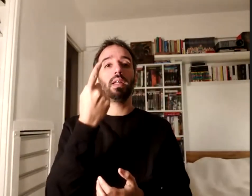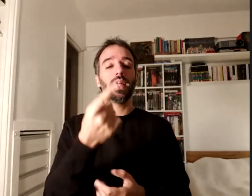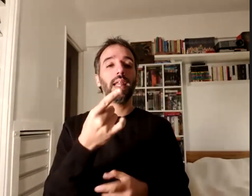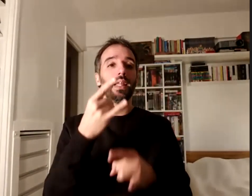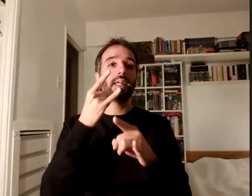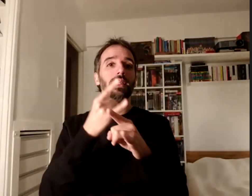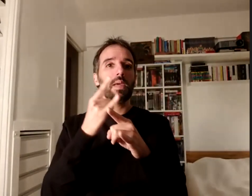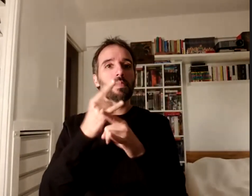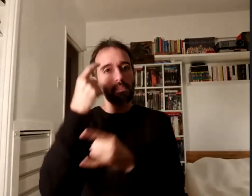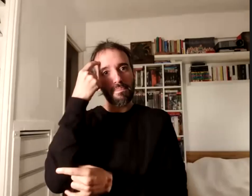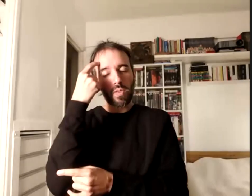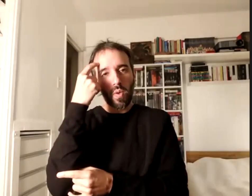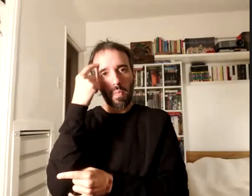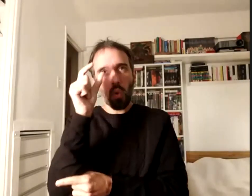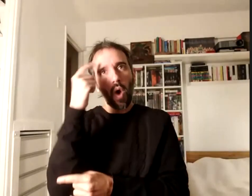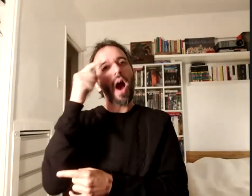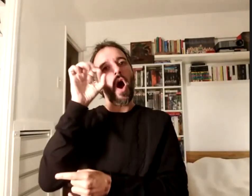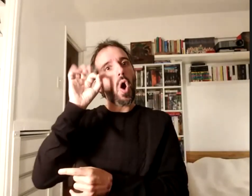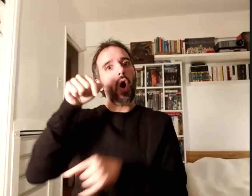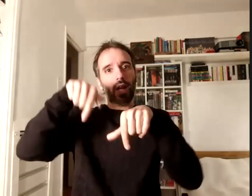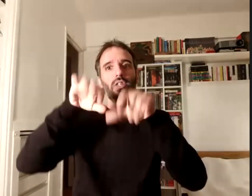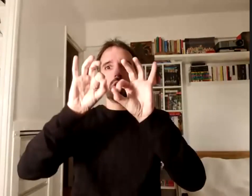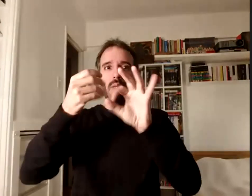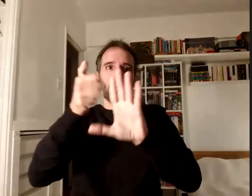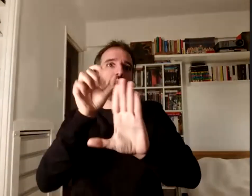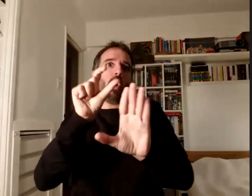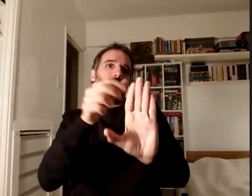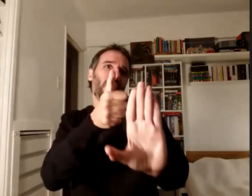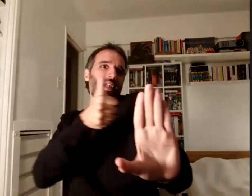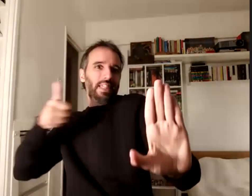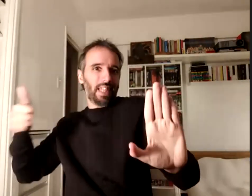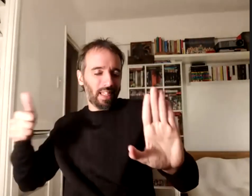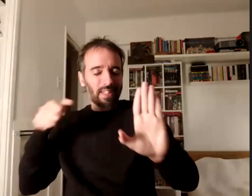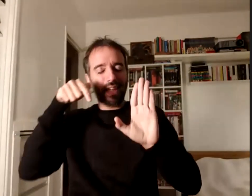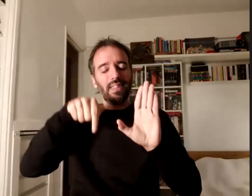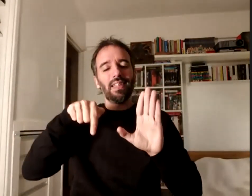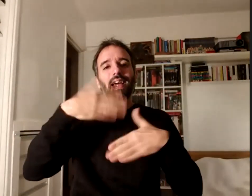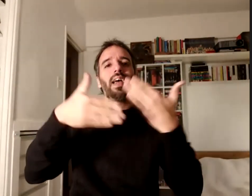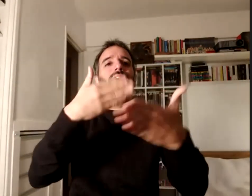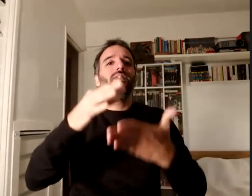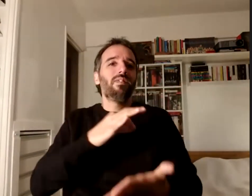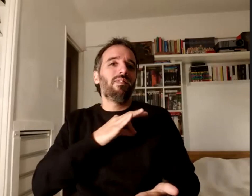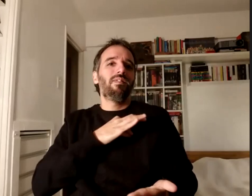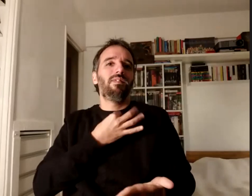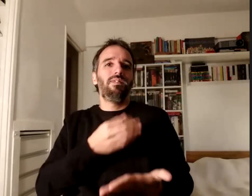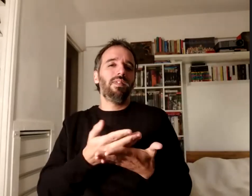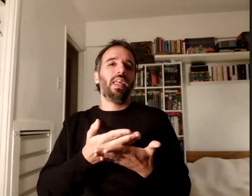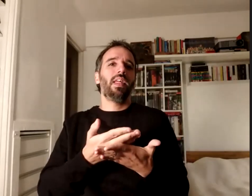y ahora que yo también tomé un poco de distancia de esa vida tremenda que es la de ser decana